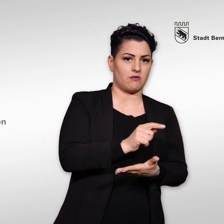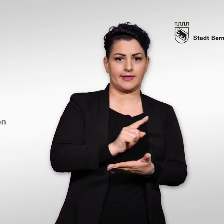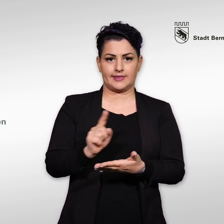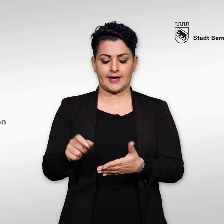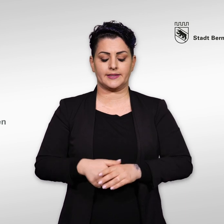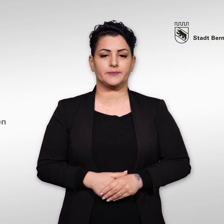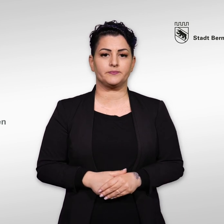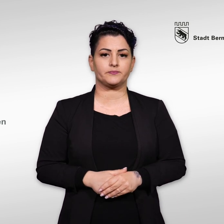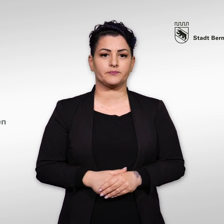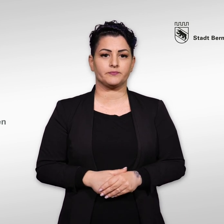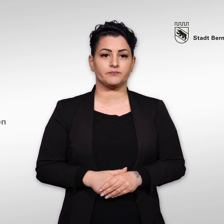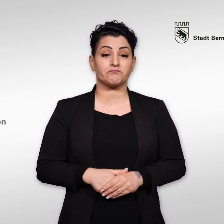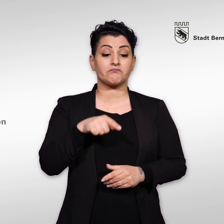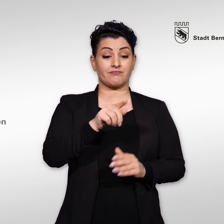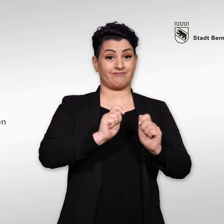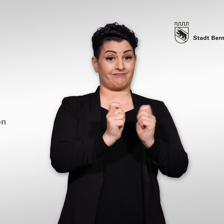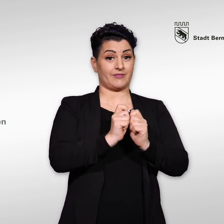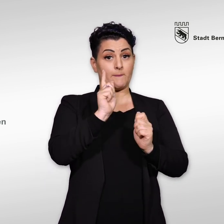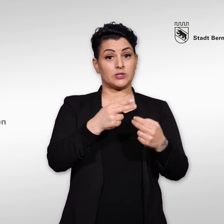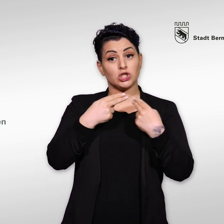Sie müssen die Abstimmungsbotschaft nicht zurückschicken.